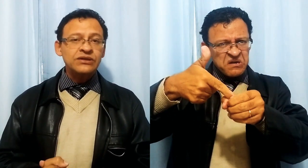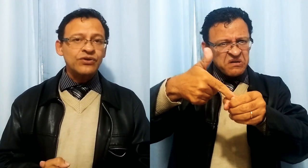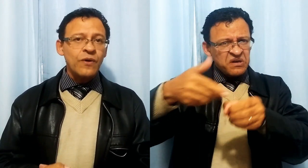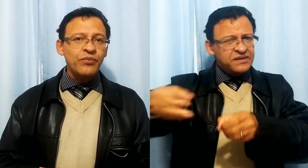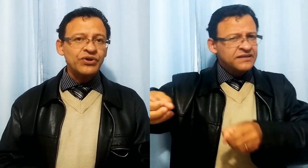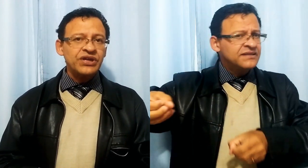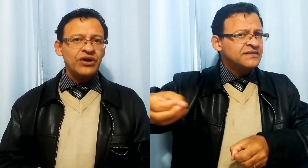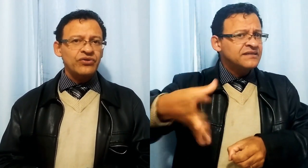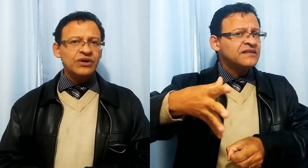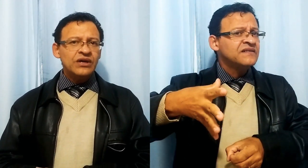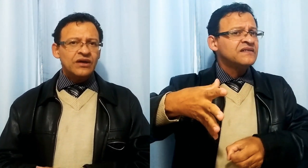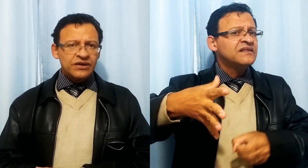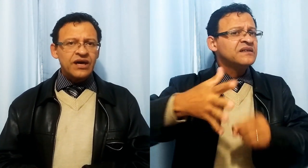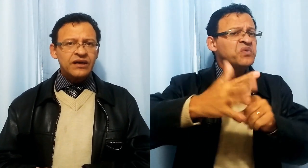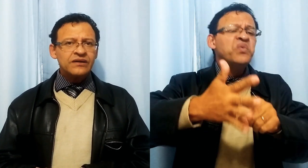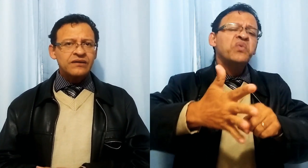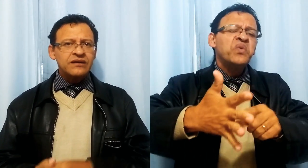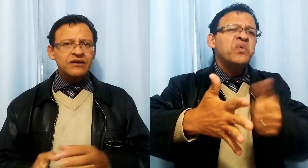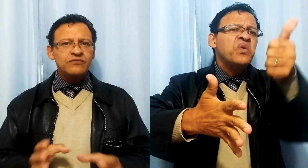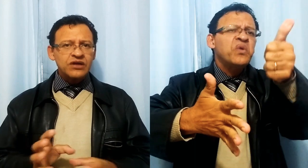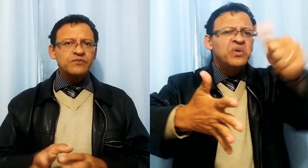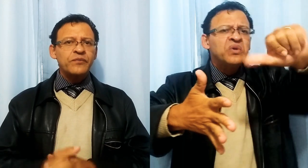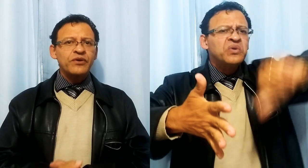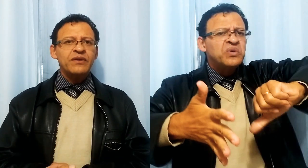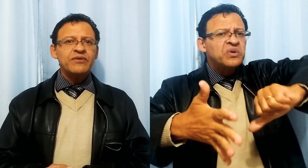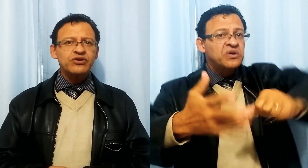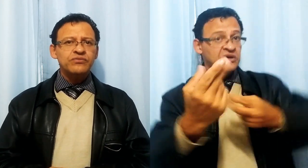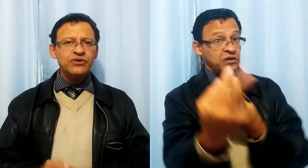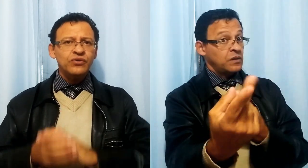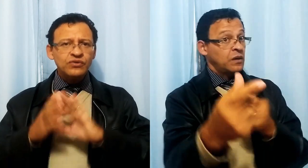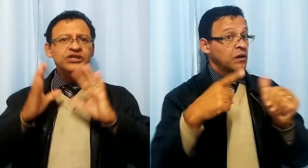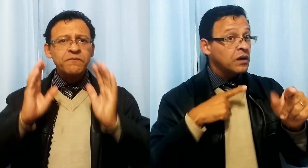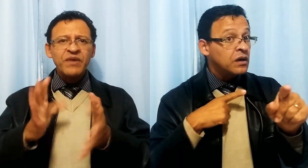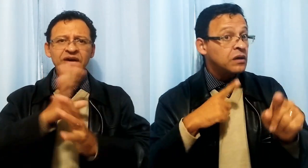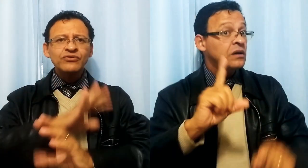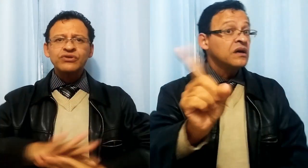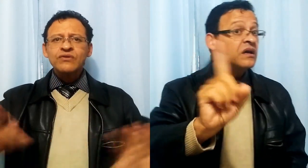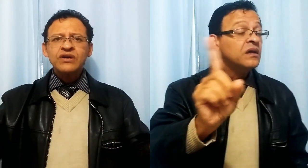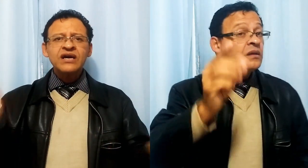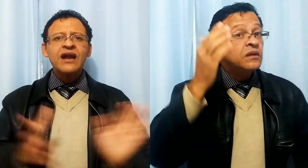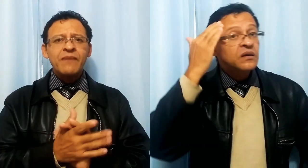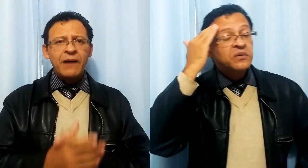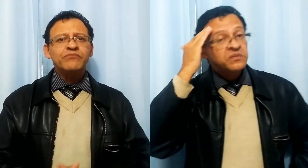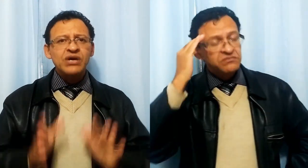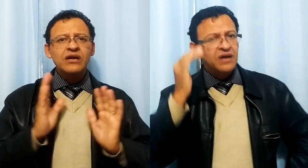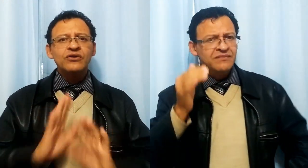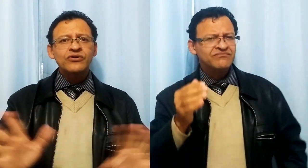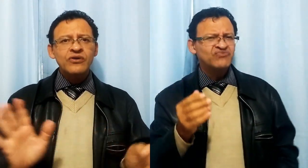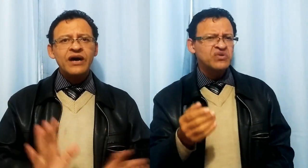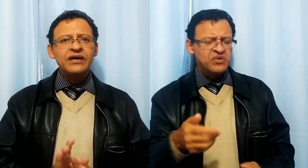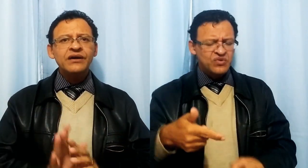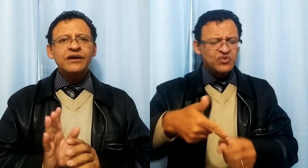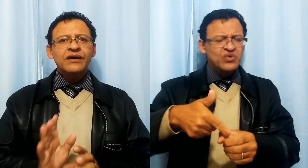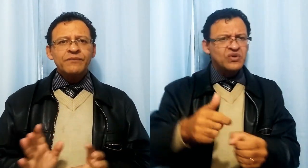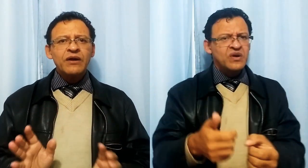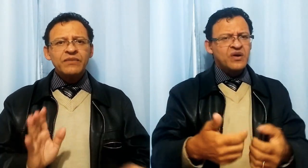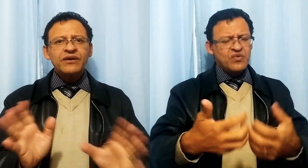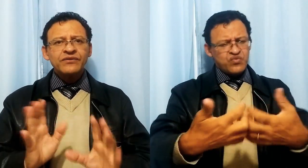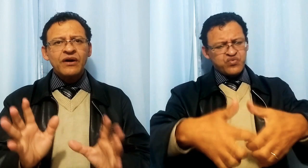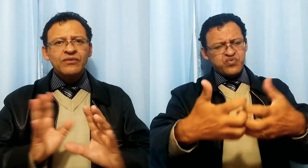se comportando? Será que está tendo o mesmo problema que o meu? O desempenho eu não tenho o que reclamar, melhorou aí, pelo menos algo